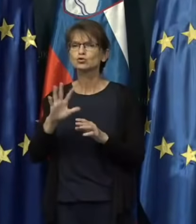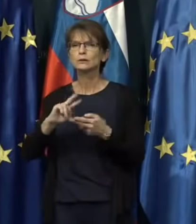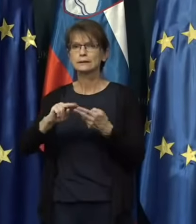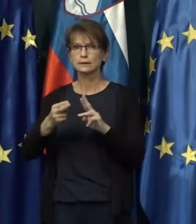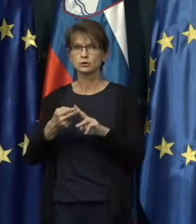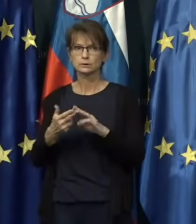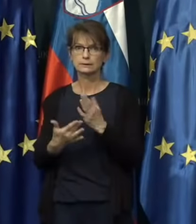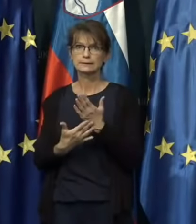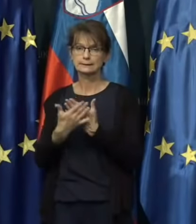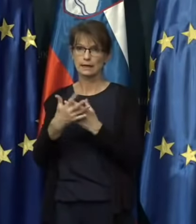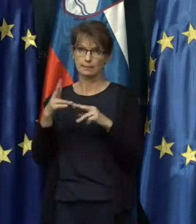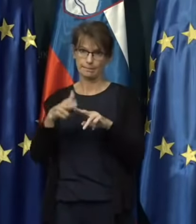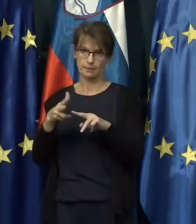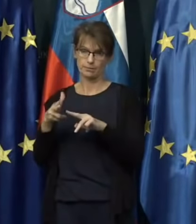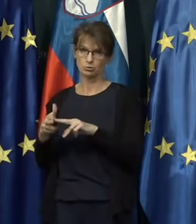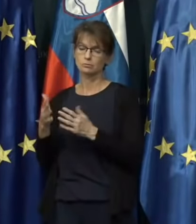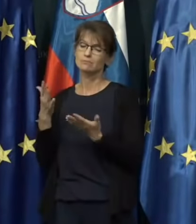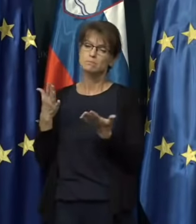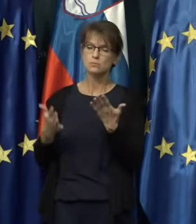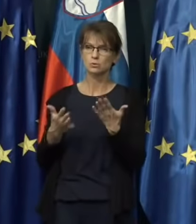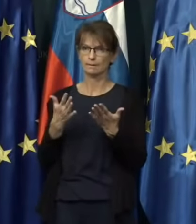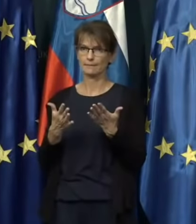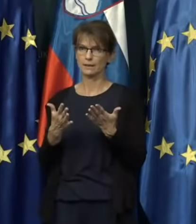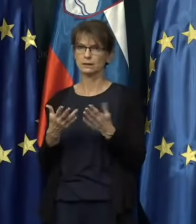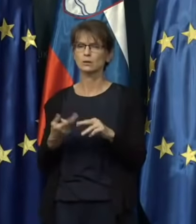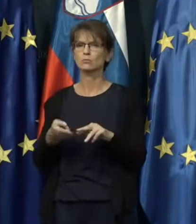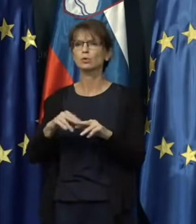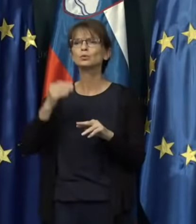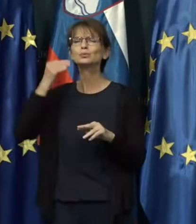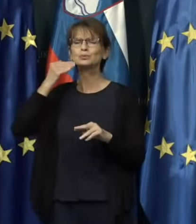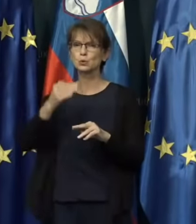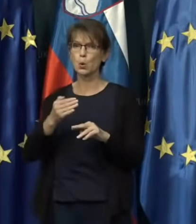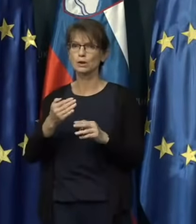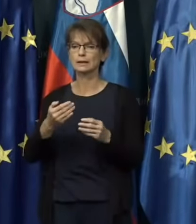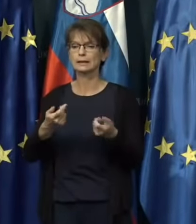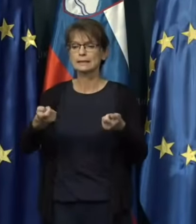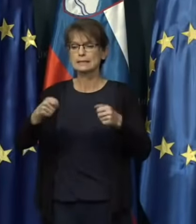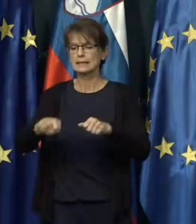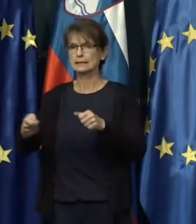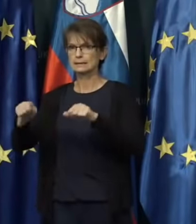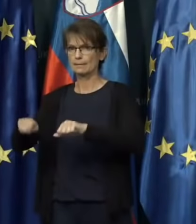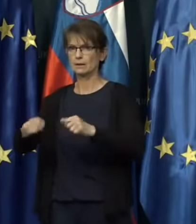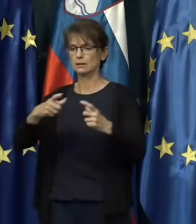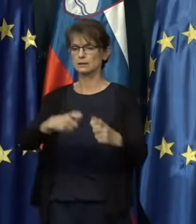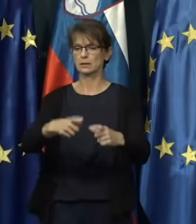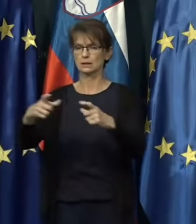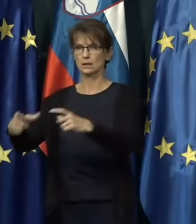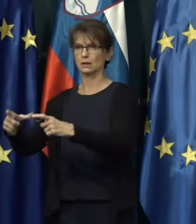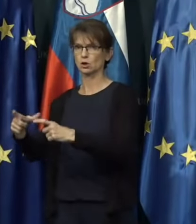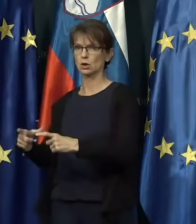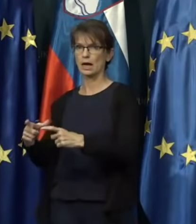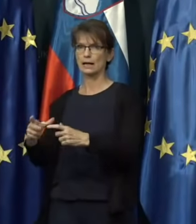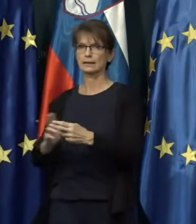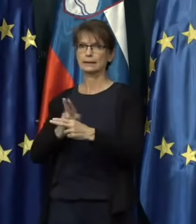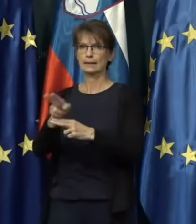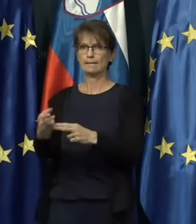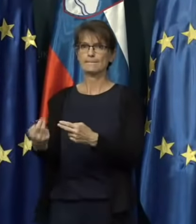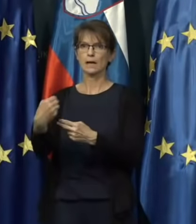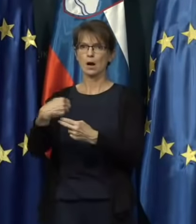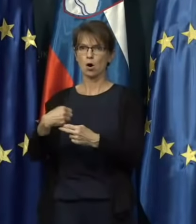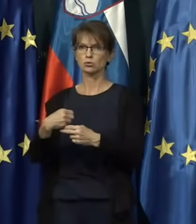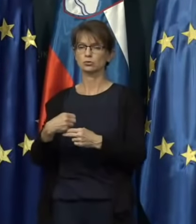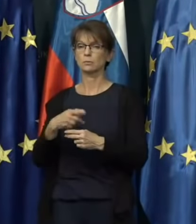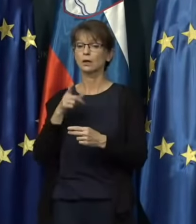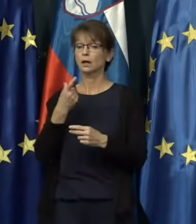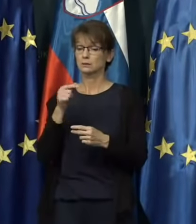za preprečitev morobitnih bolj strogih zapiranj teritorijalnih prehodov. Torej, z uporabo